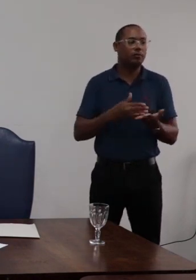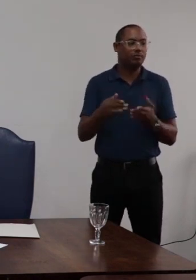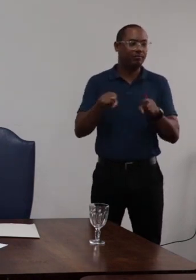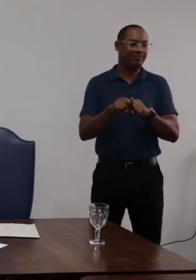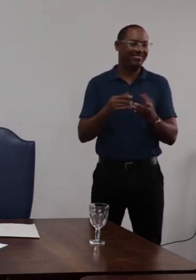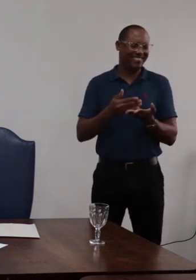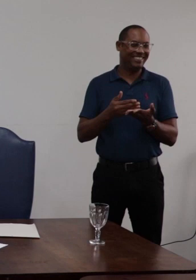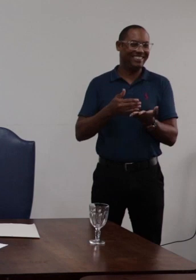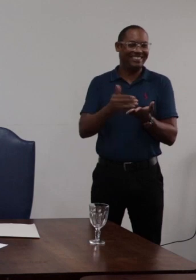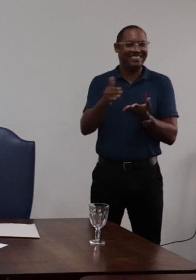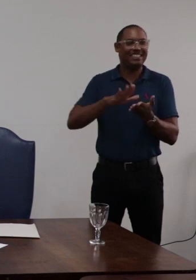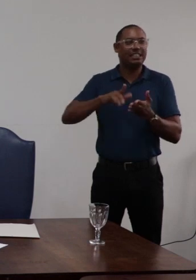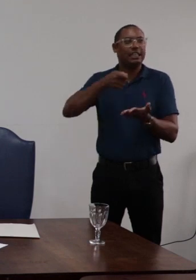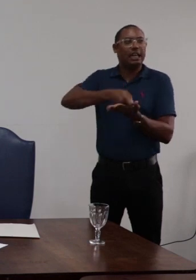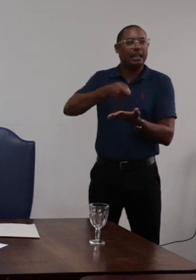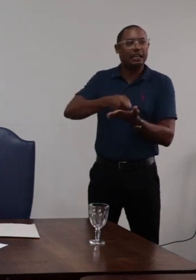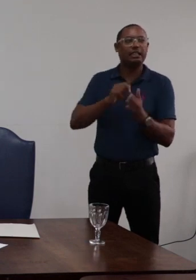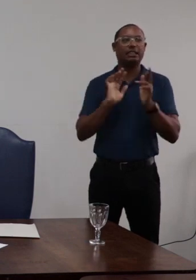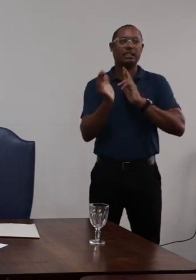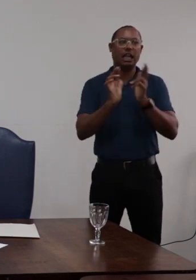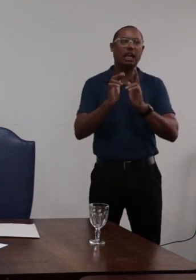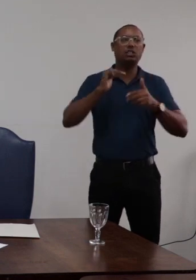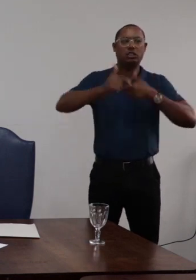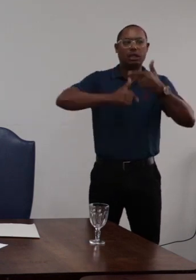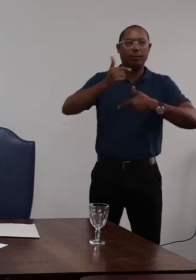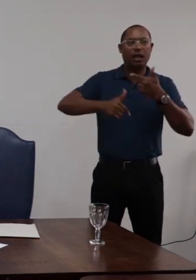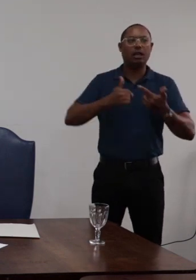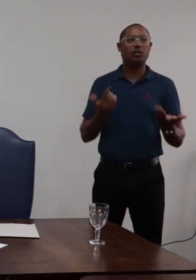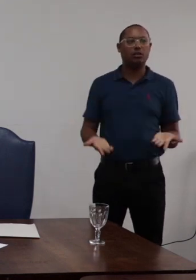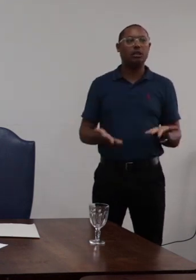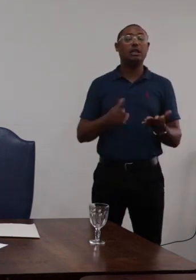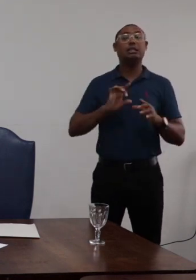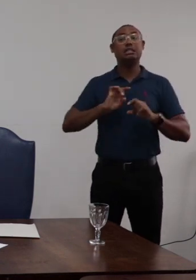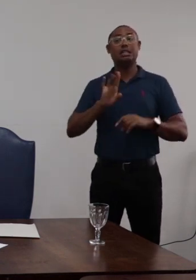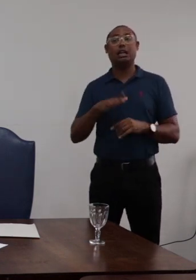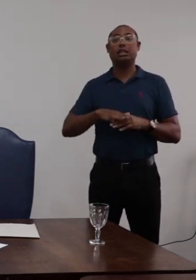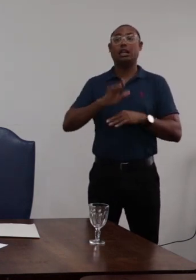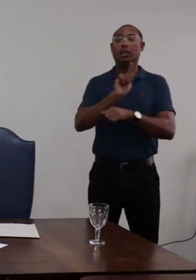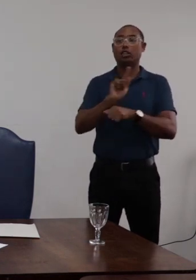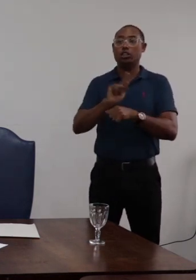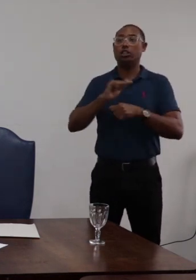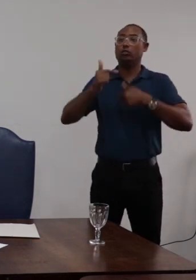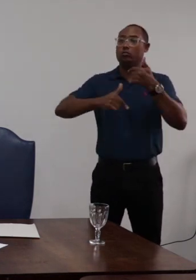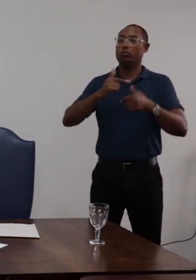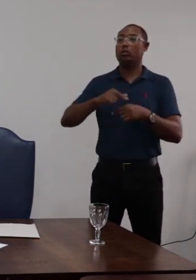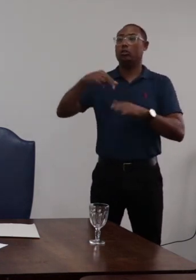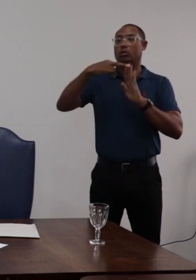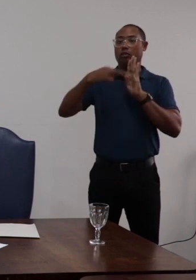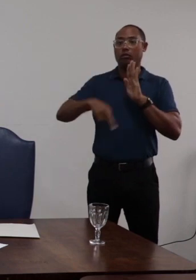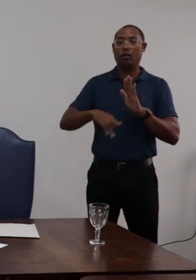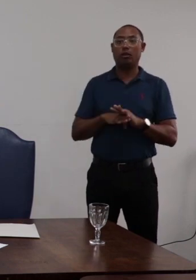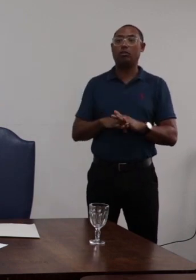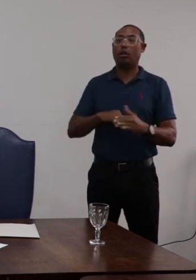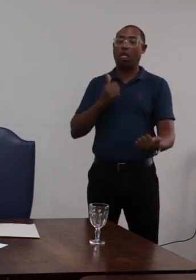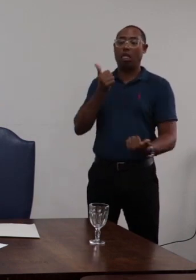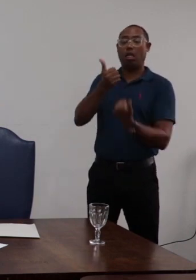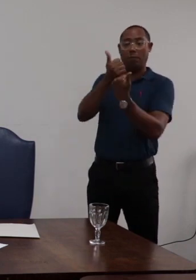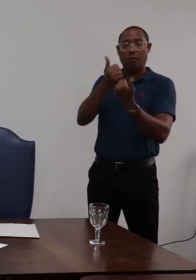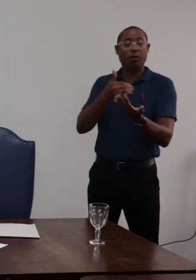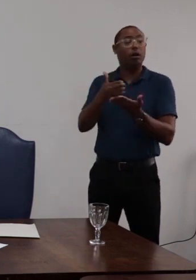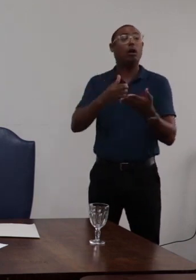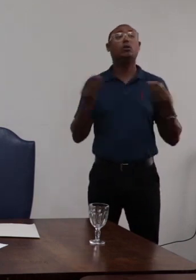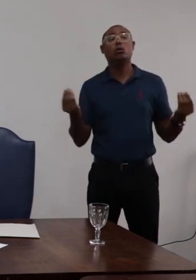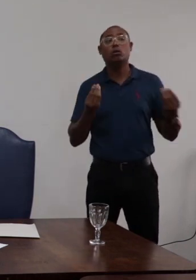tantos casos de servidores recolando em suas relações de trabalho será que a gestão do EPRD não estaria sendo punilente de certo